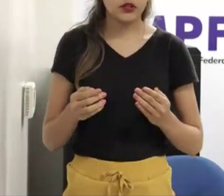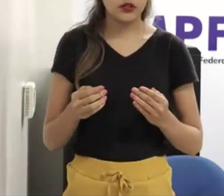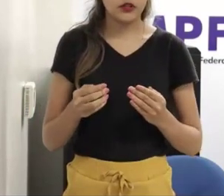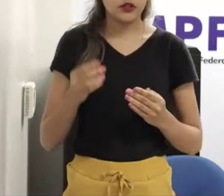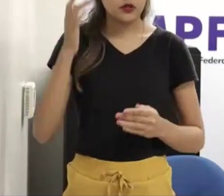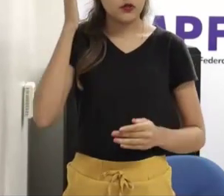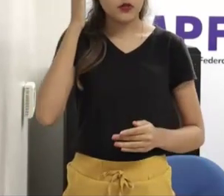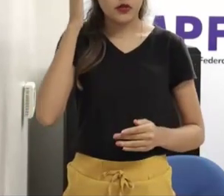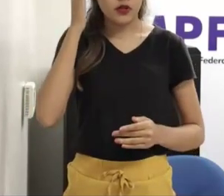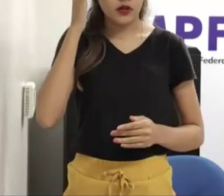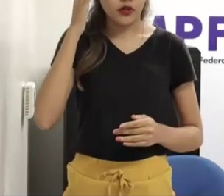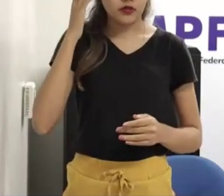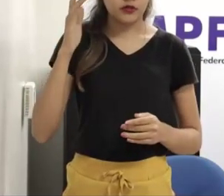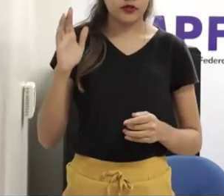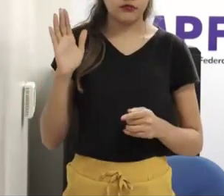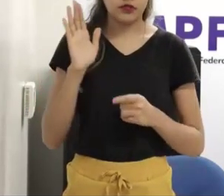Bem,